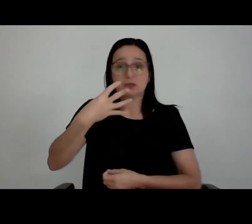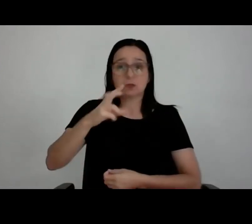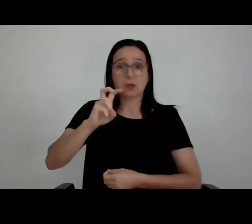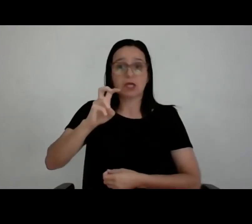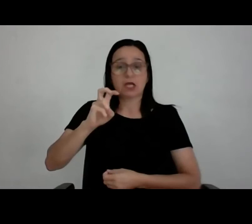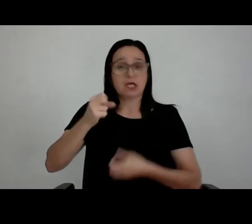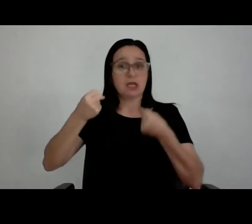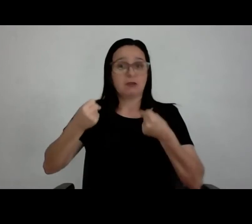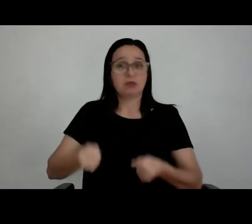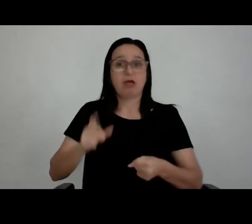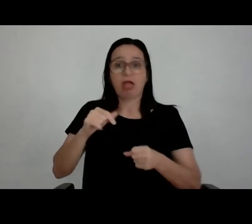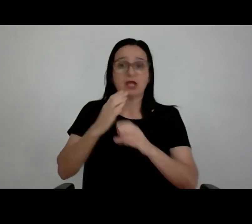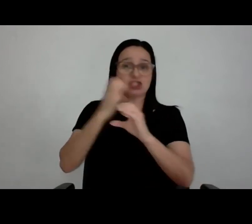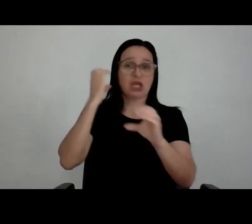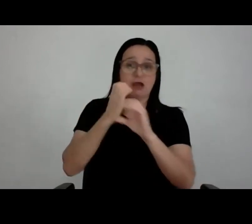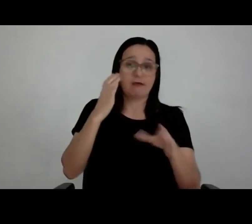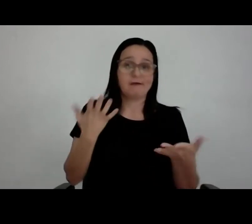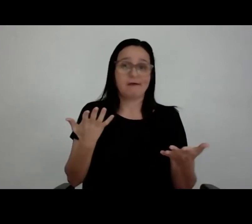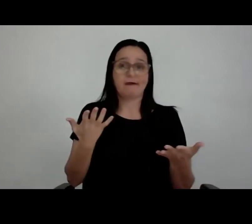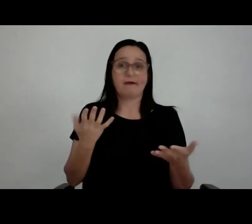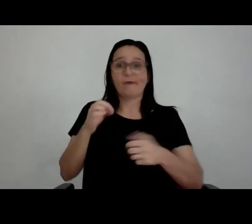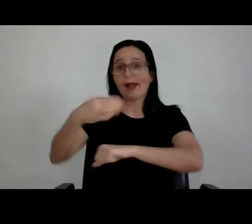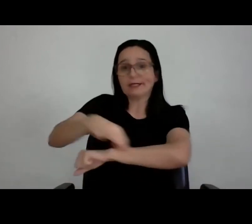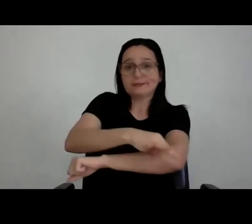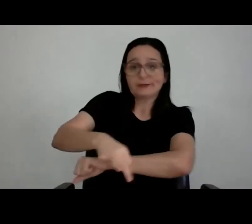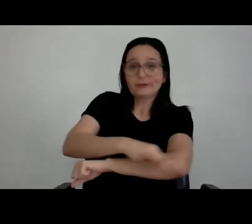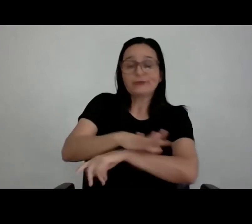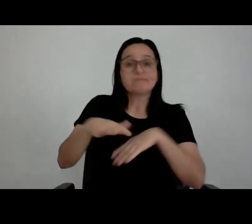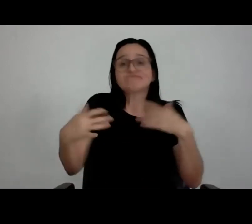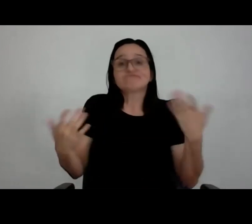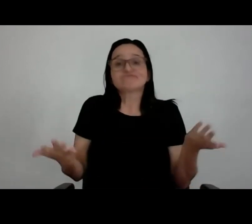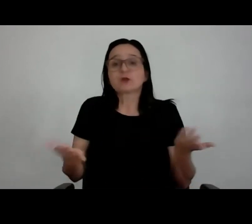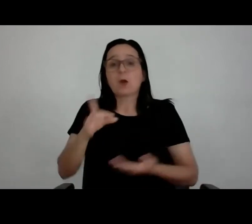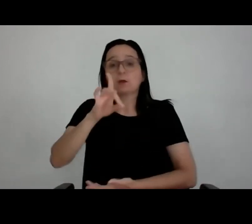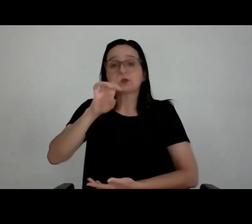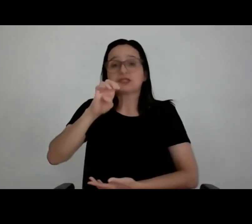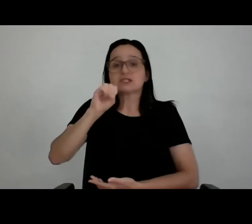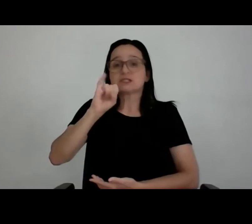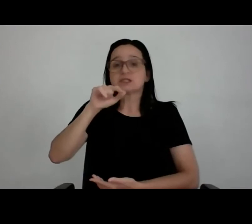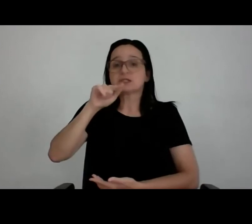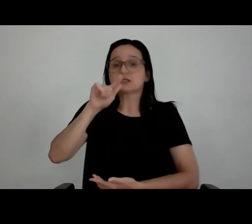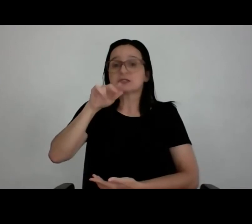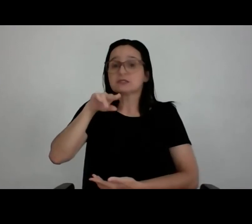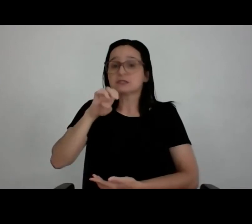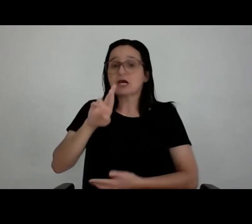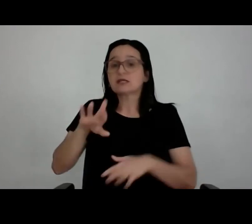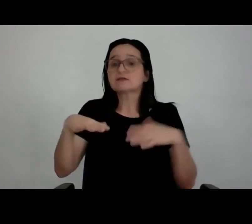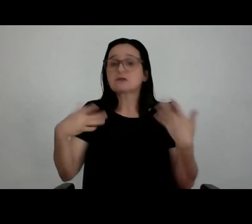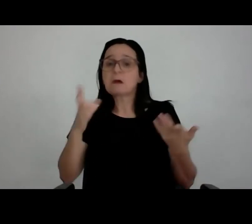engenharia. É arquitetura ou é uma peça de design? A função é uma estrutura de entretenimento? E vê que ali embaixo